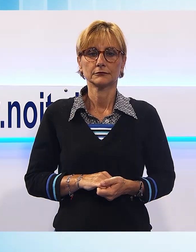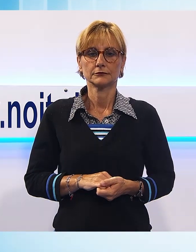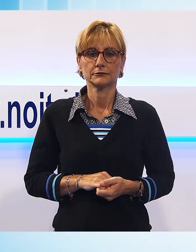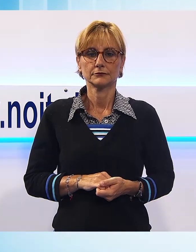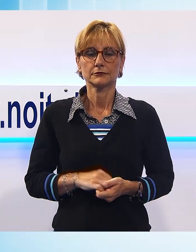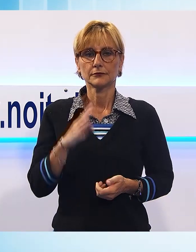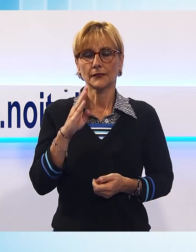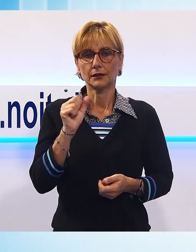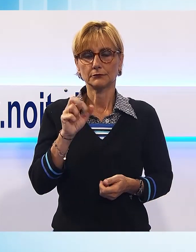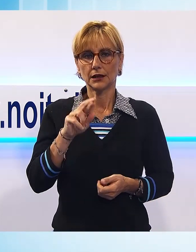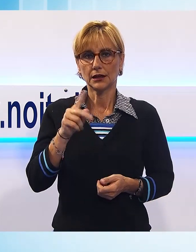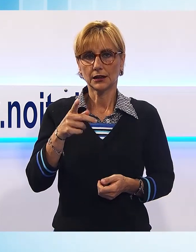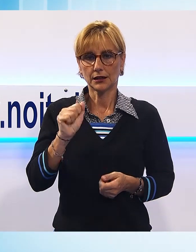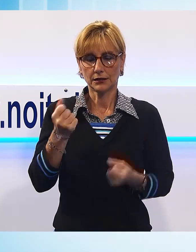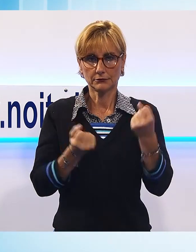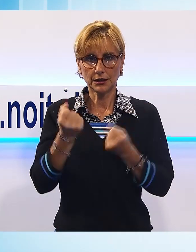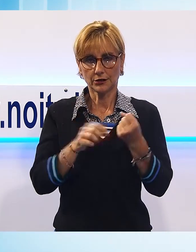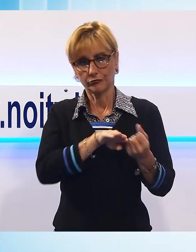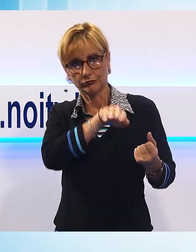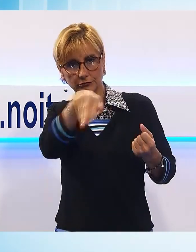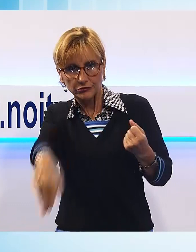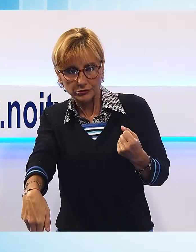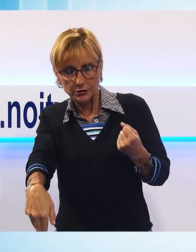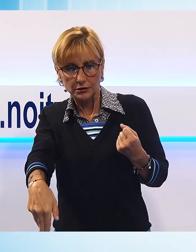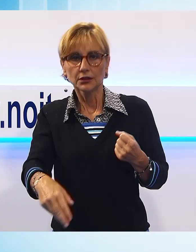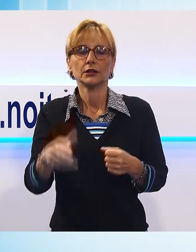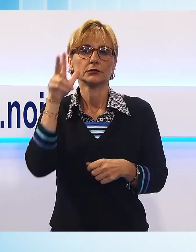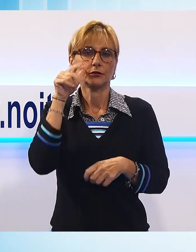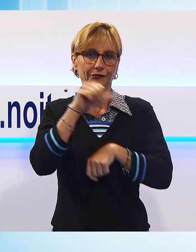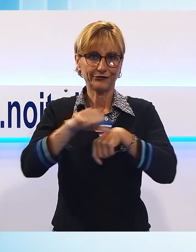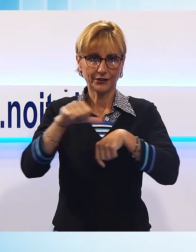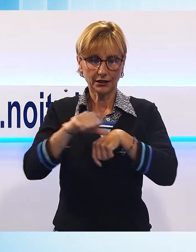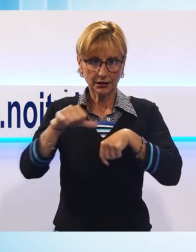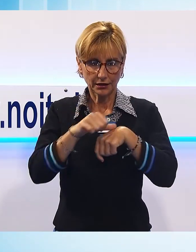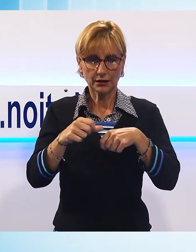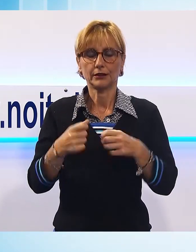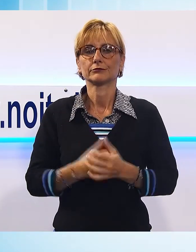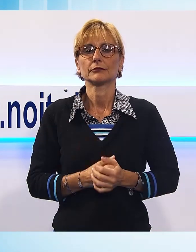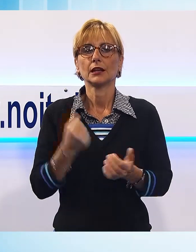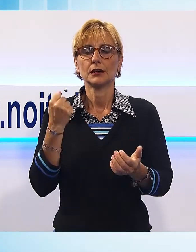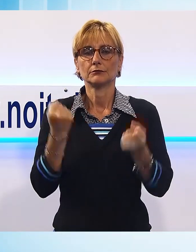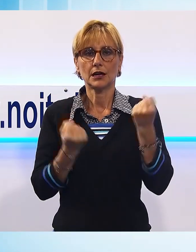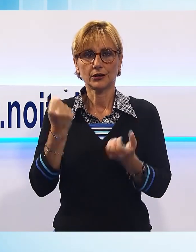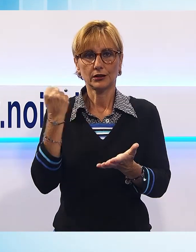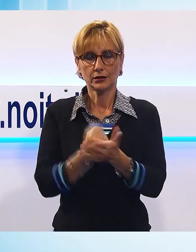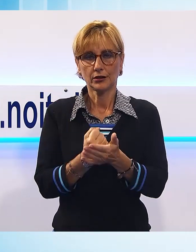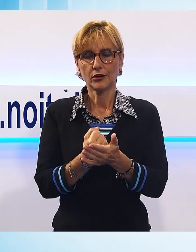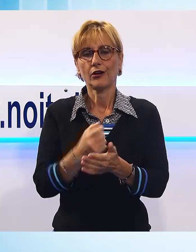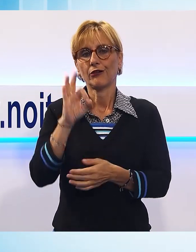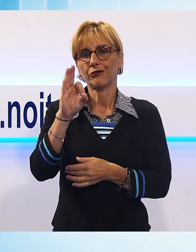Finisce con l'auto nella scarpata ferita, una donna che era alla guida di una Ford Fiesta, l'incidente si è verificato sulla regionale